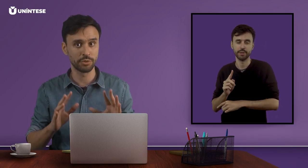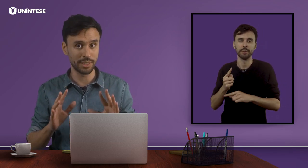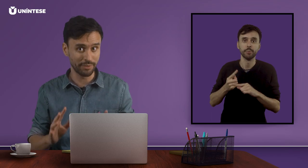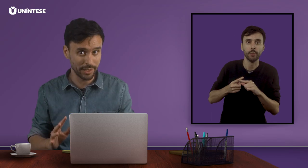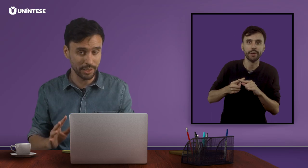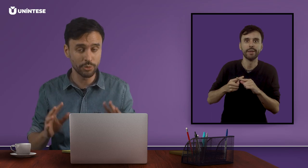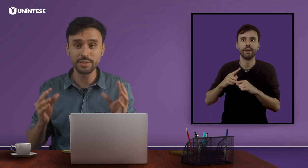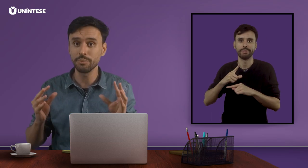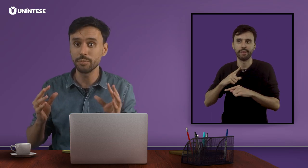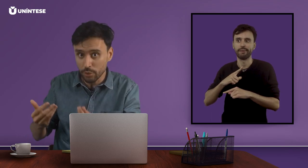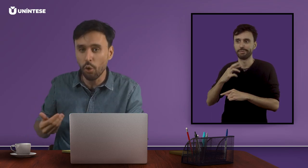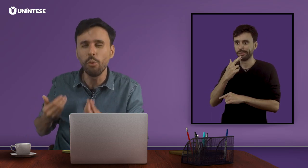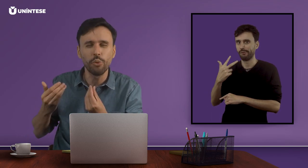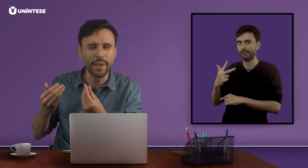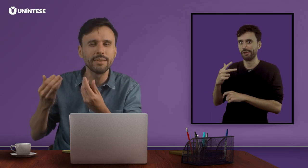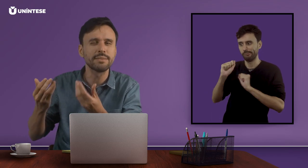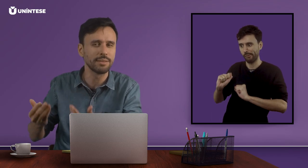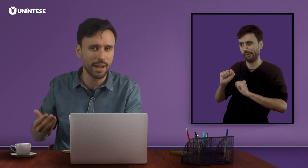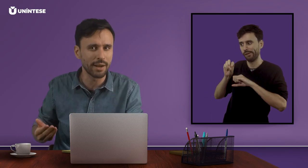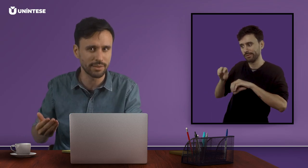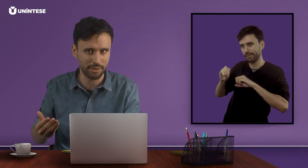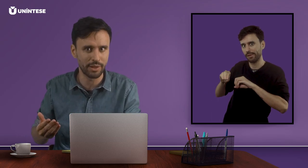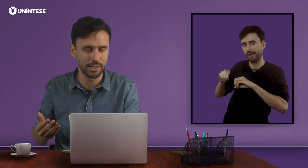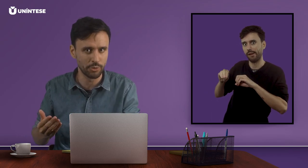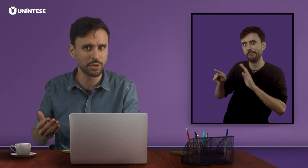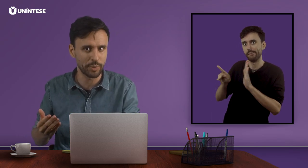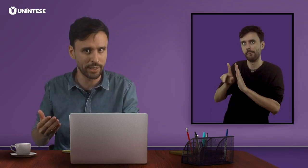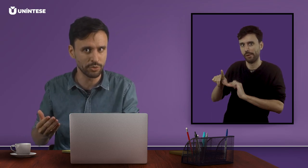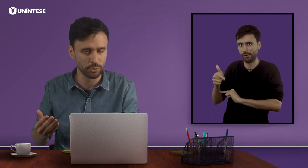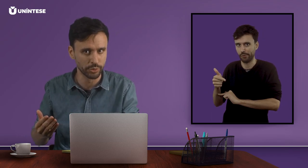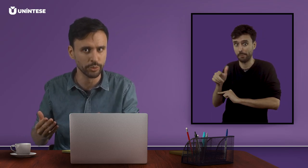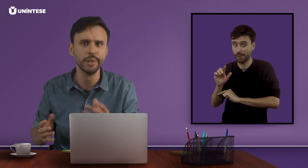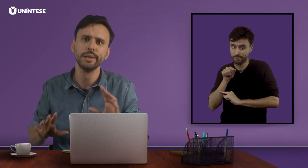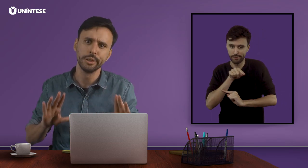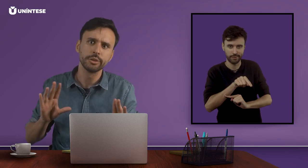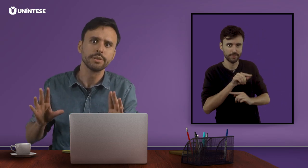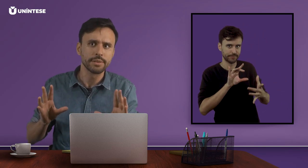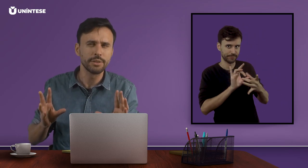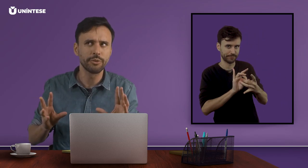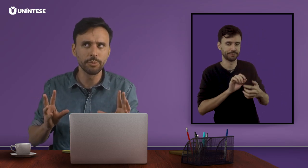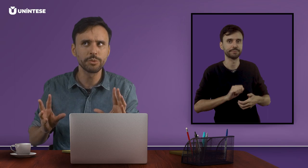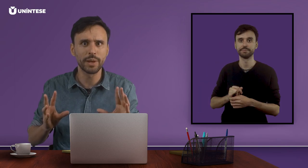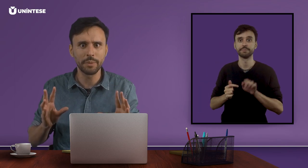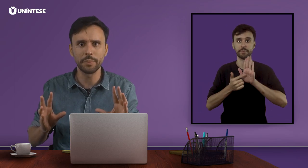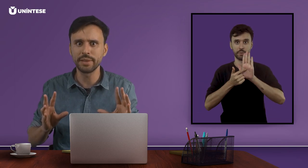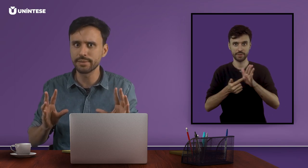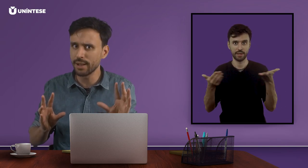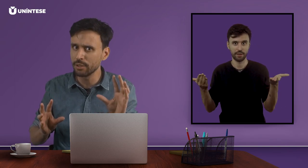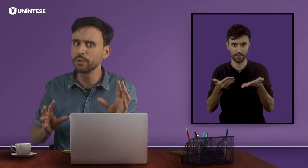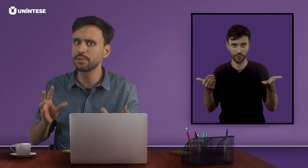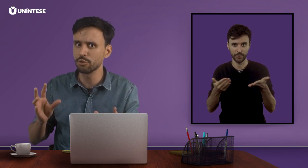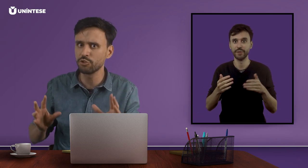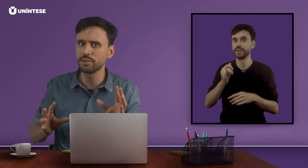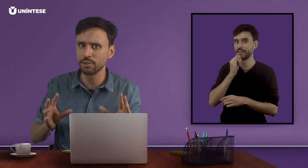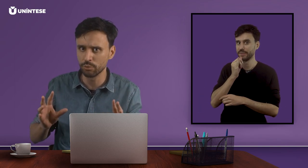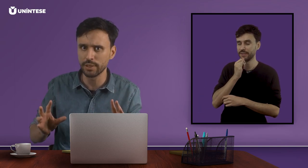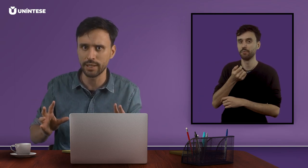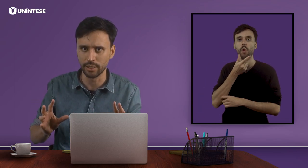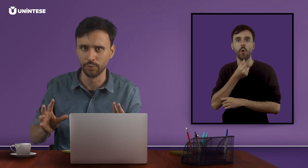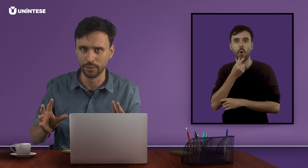do trava-línguas, como ensinar trava-línguas para surdo, se formos parar para pensar no ensino de segunda língua.